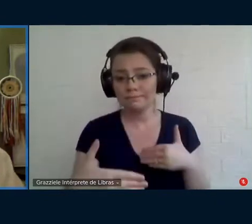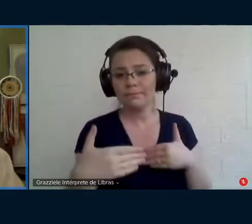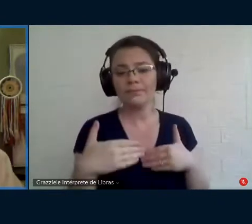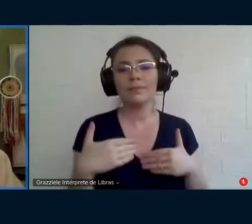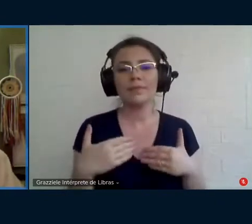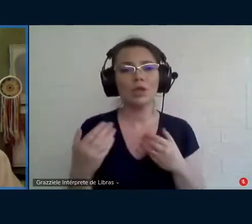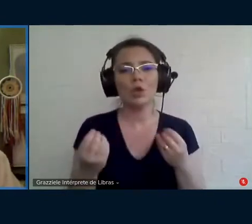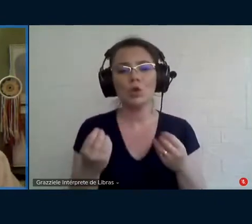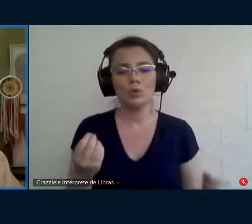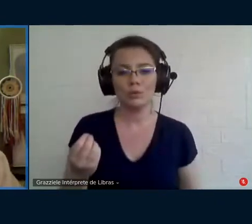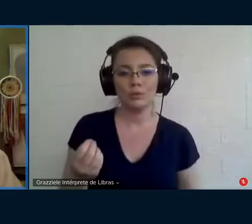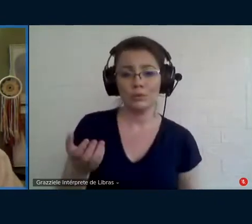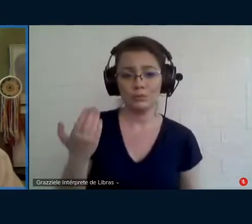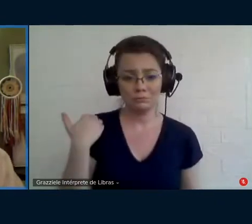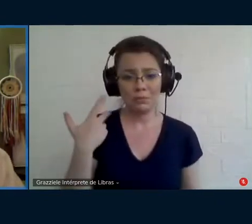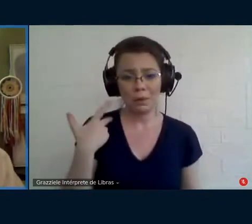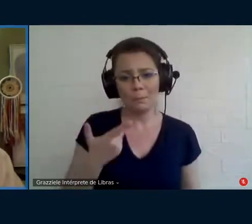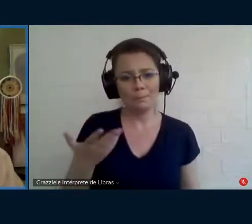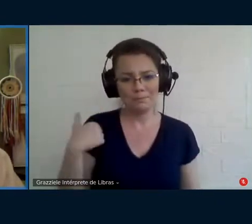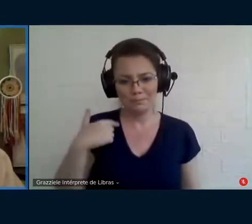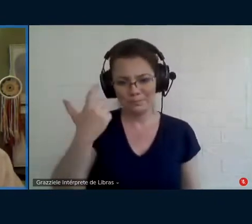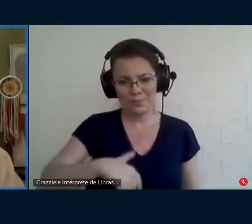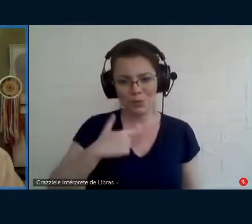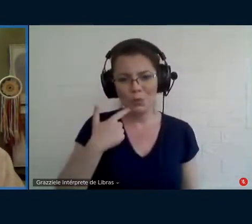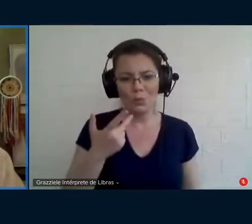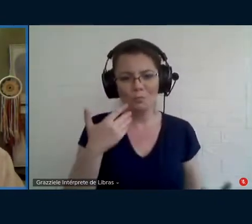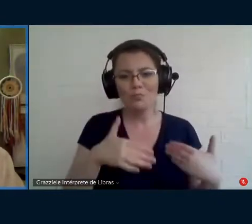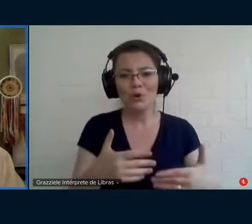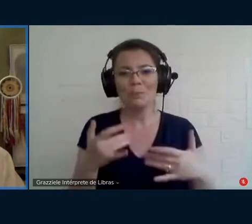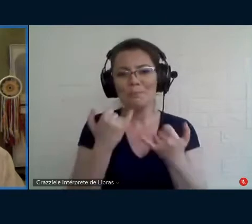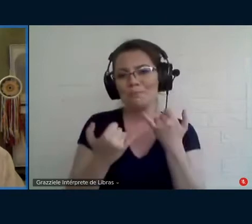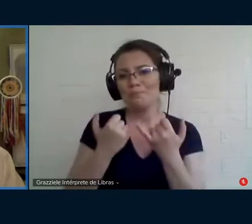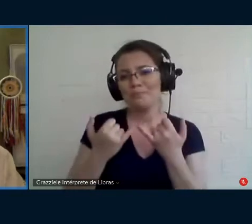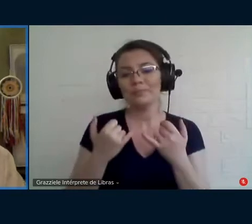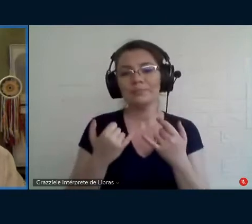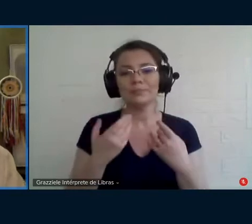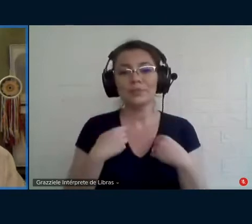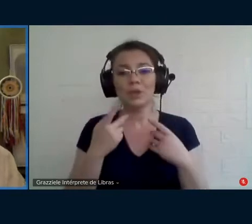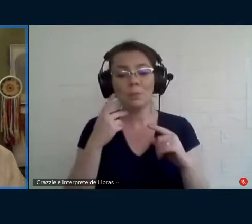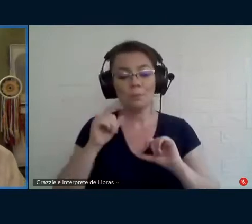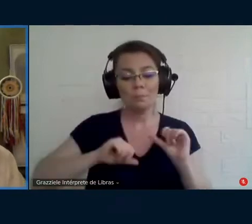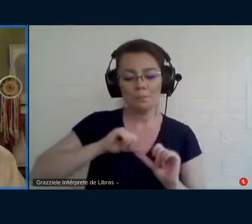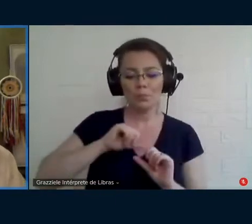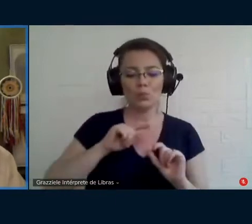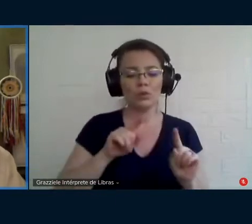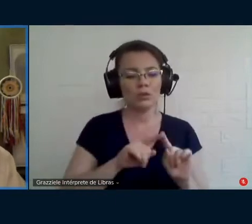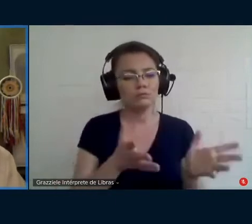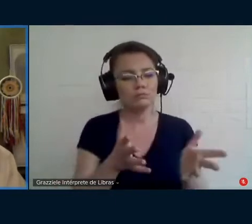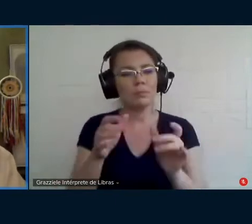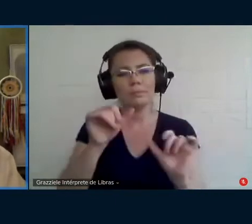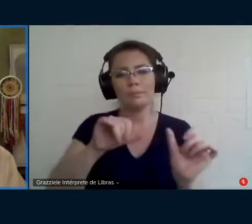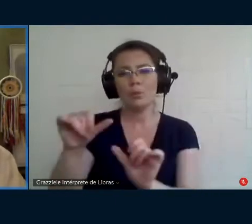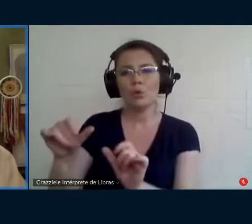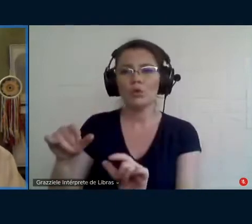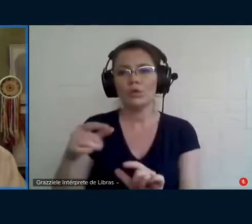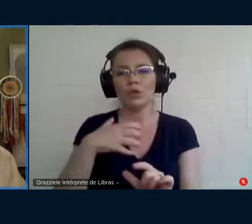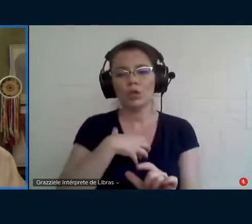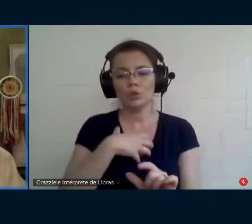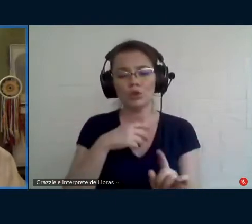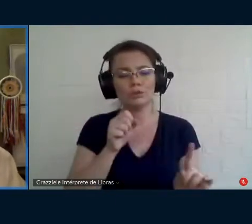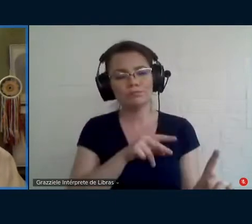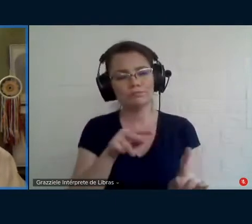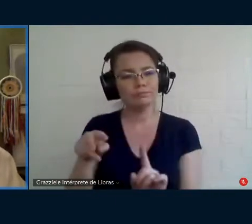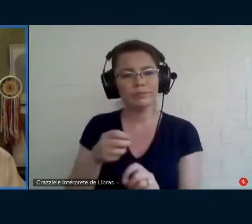porque eu também fiz um processo parecido, ele nos modifica e modifica a forma como a gente aciona